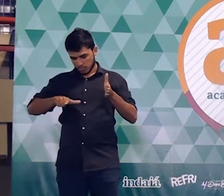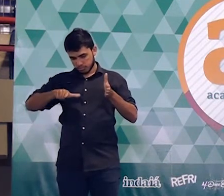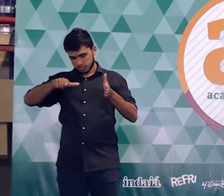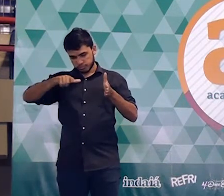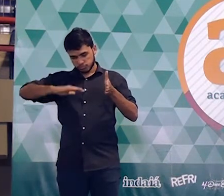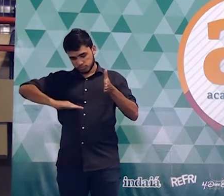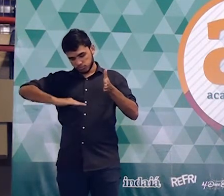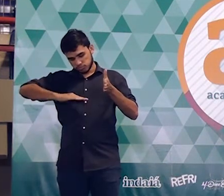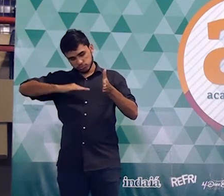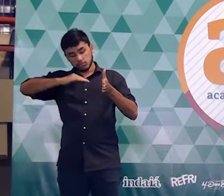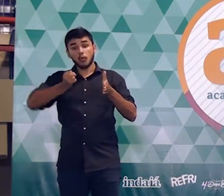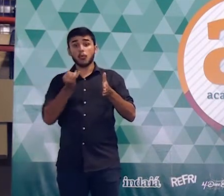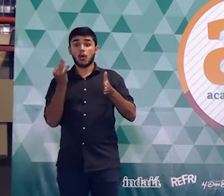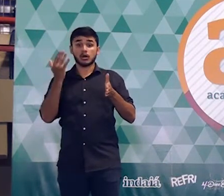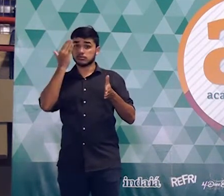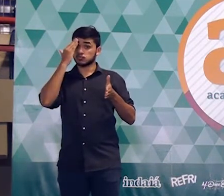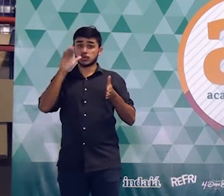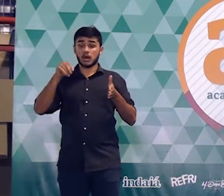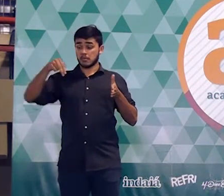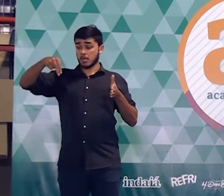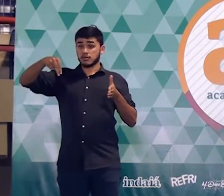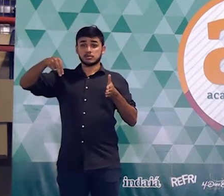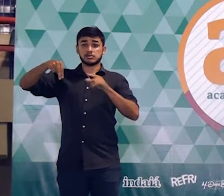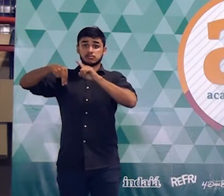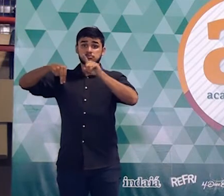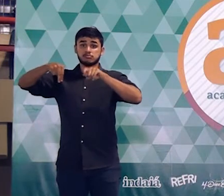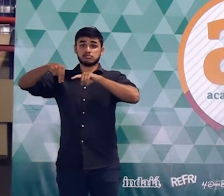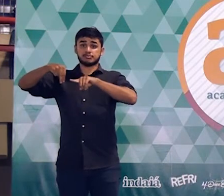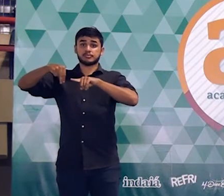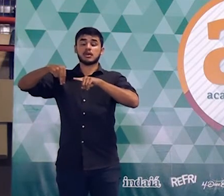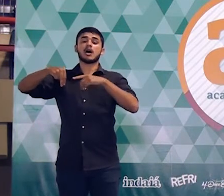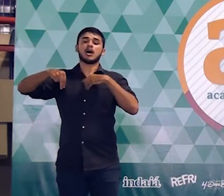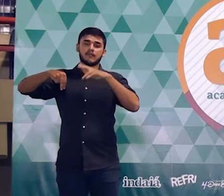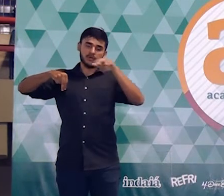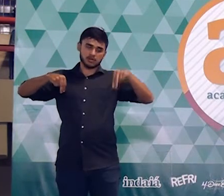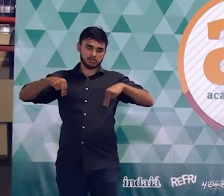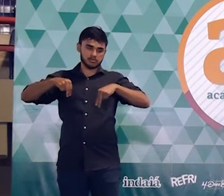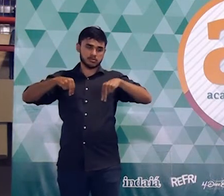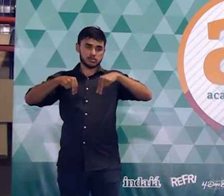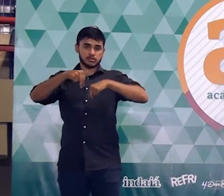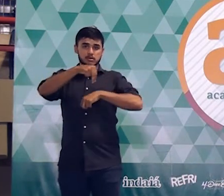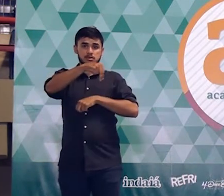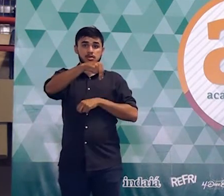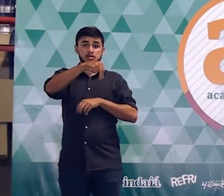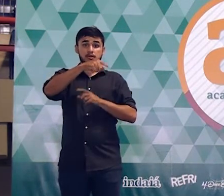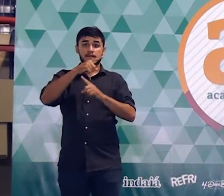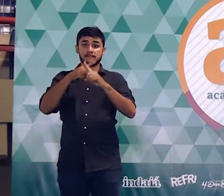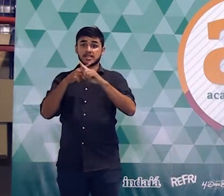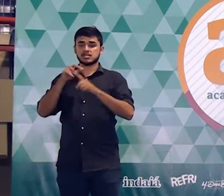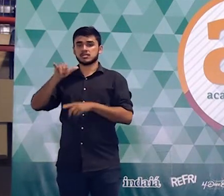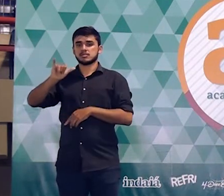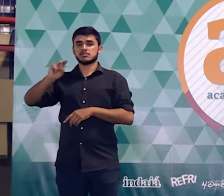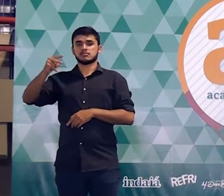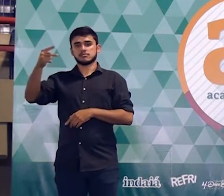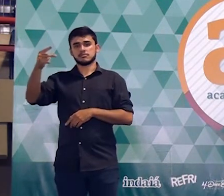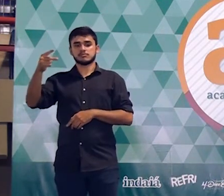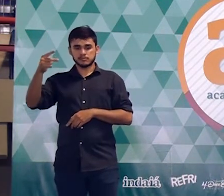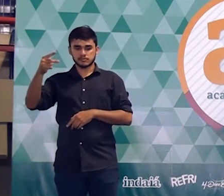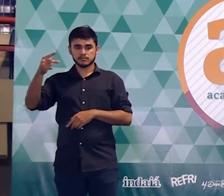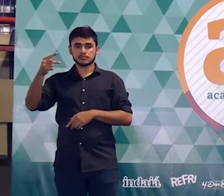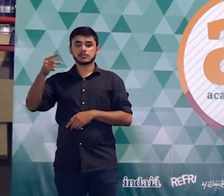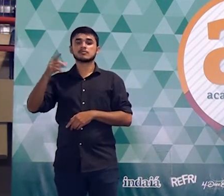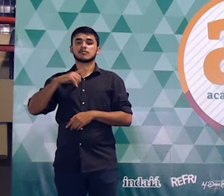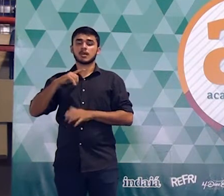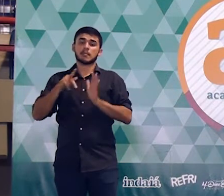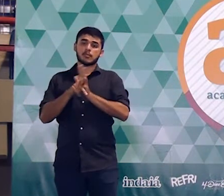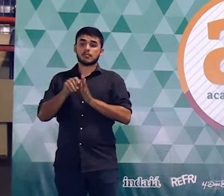Isso é a área que é coberta por uma peça. O é que o texto diz? Que nessa caixa tem N peças. Então, a área